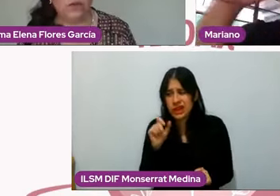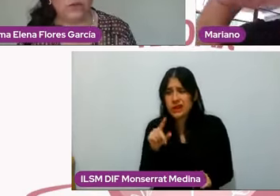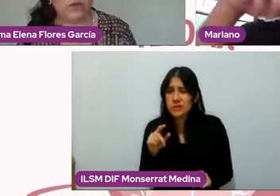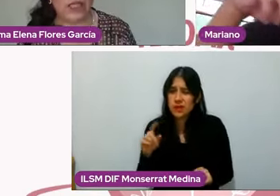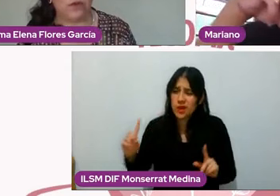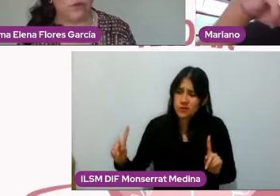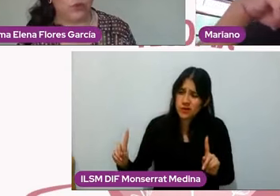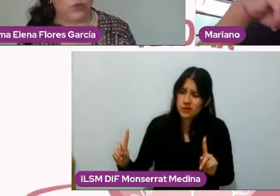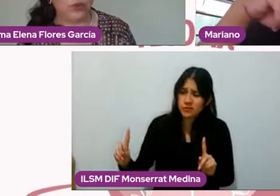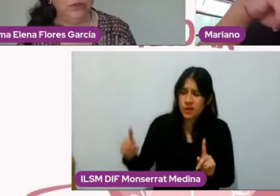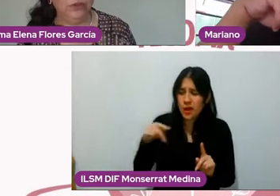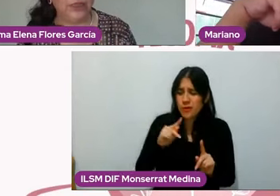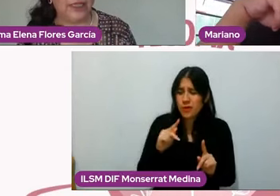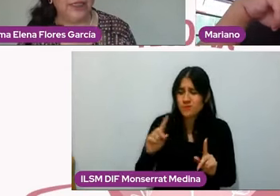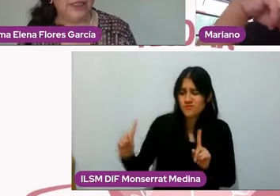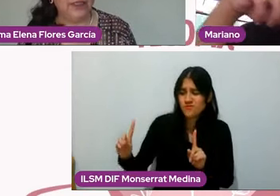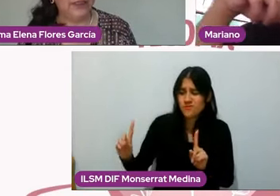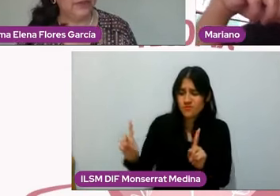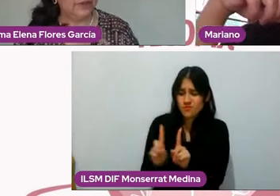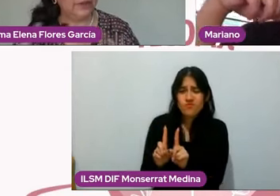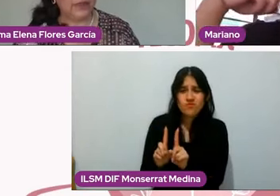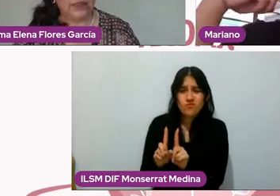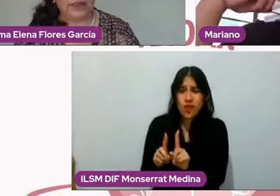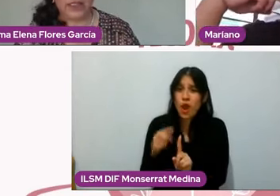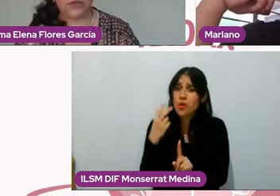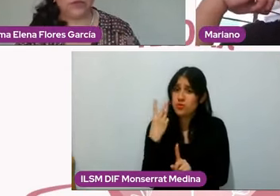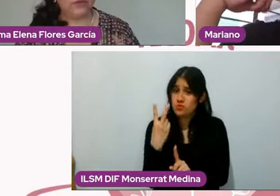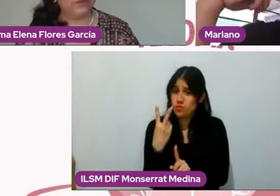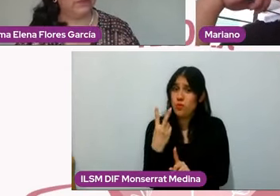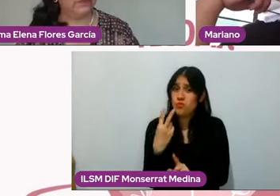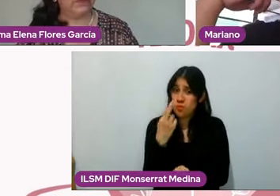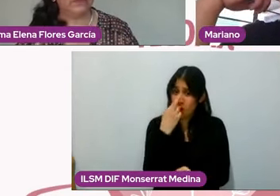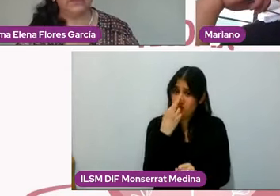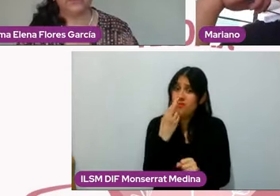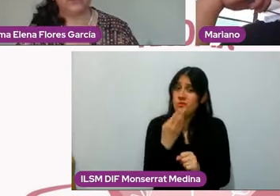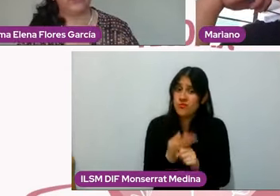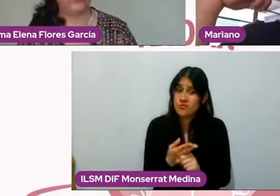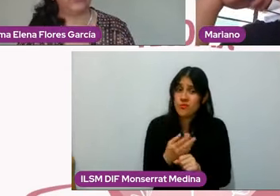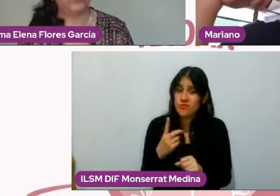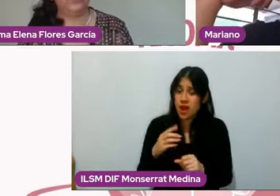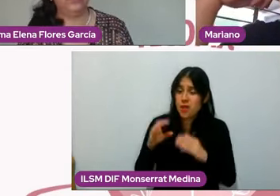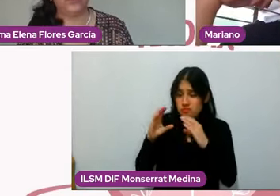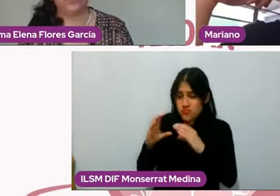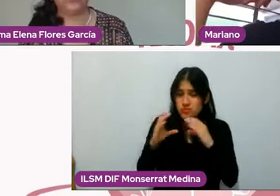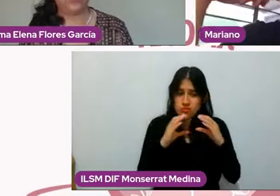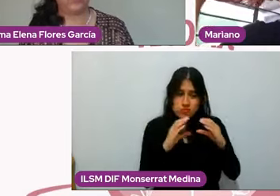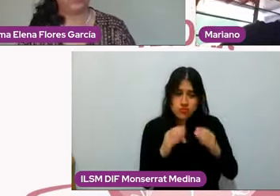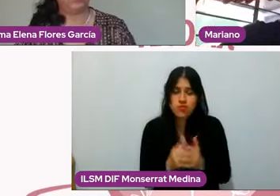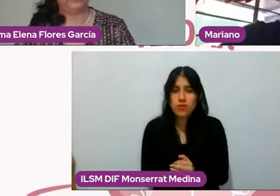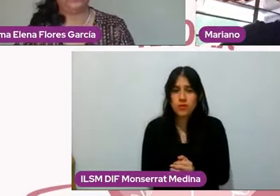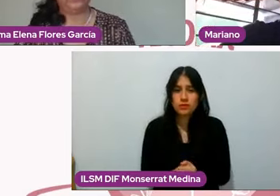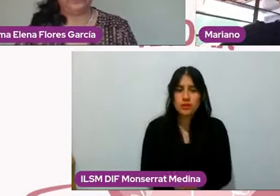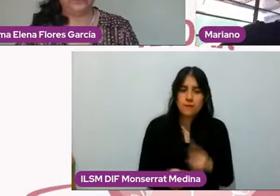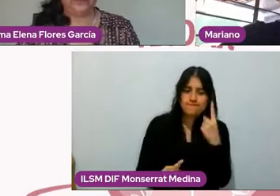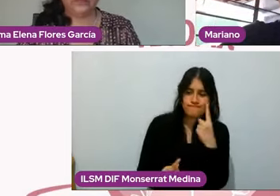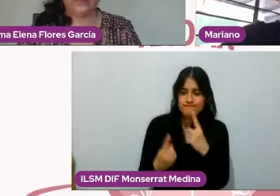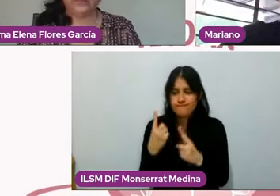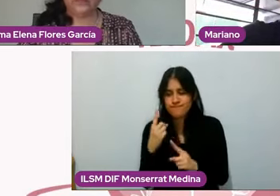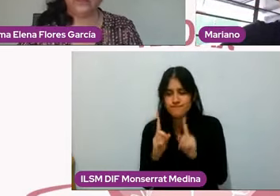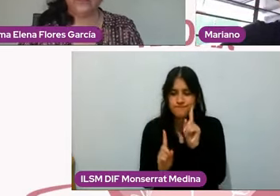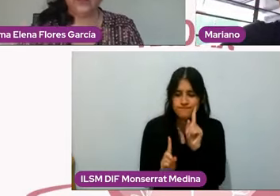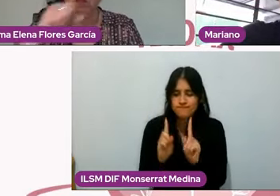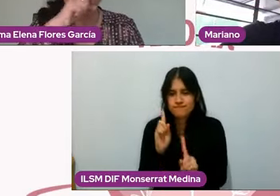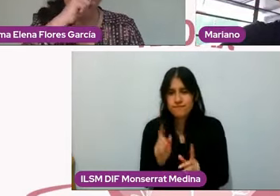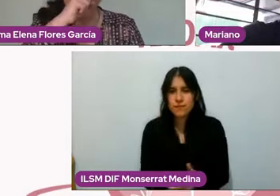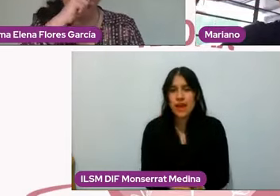a un cuidado mutuo, ¿no? O sea, es un dos, dos, ¿no? Uno, dos, uno, Sí, porque además no